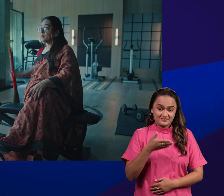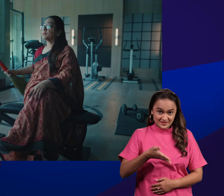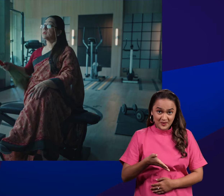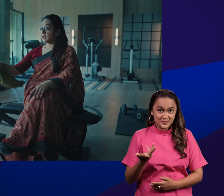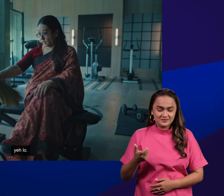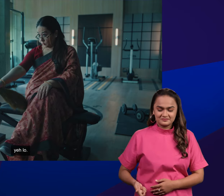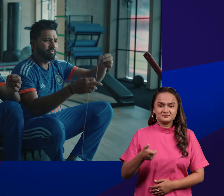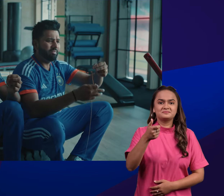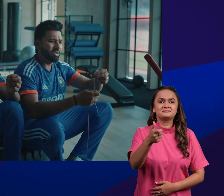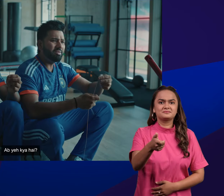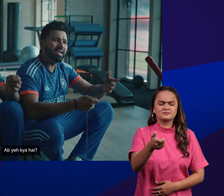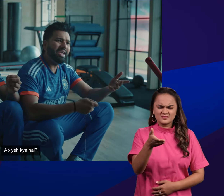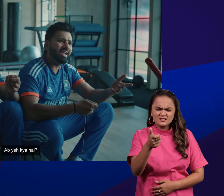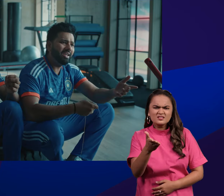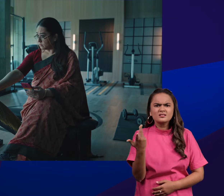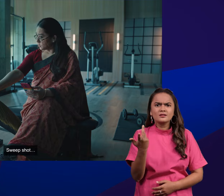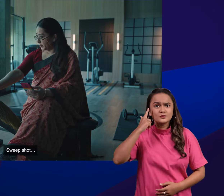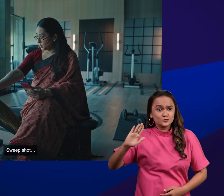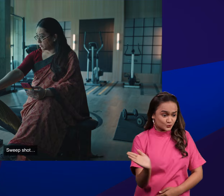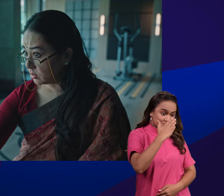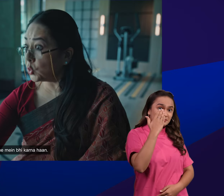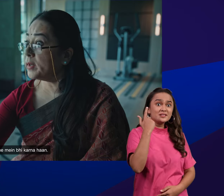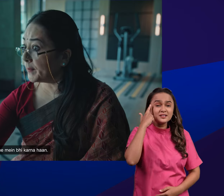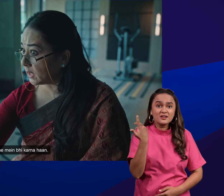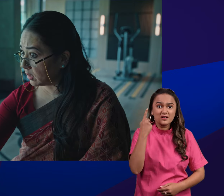ये लोगा. अब ये क्या है? स्वीप शॉट कोने मिविकर नहां?